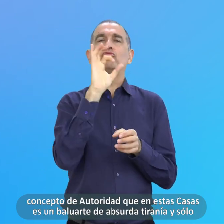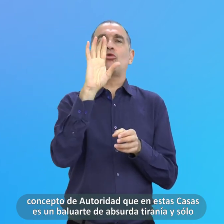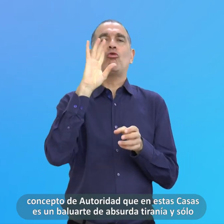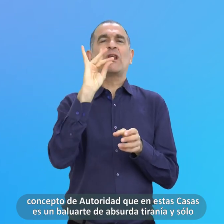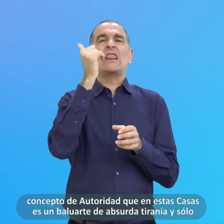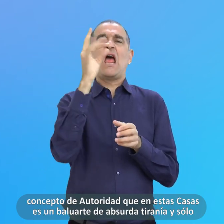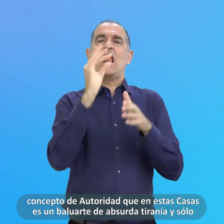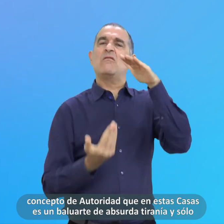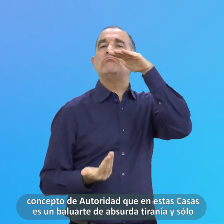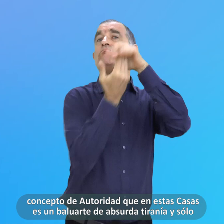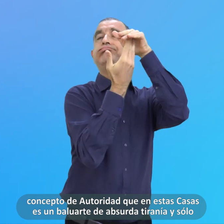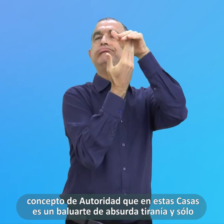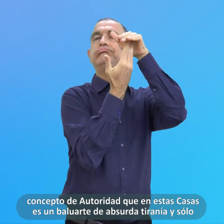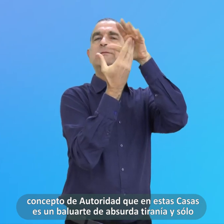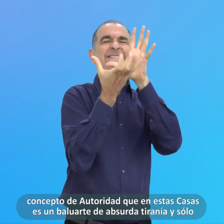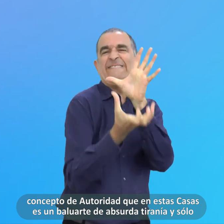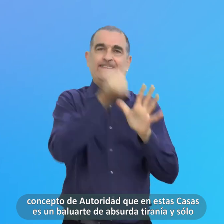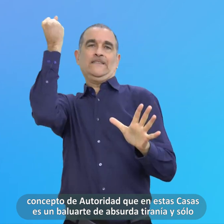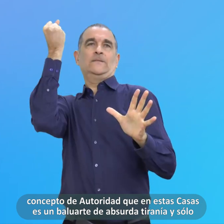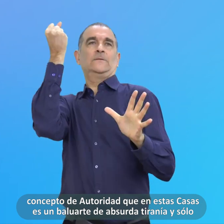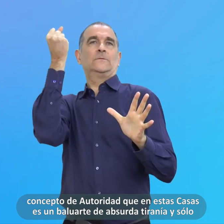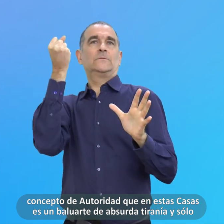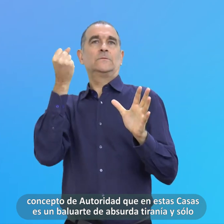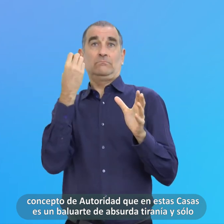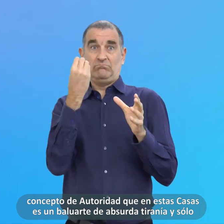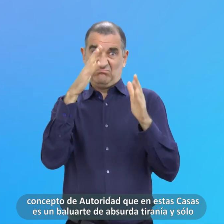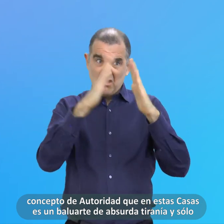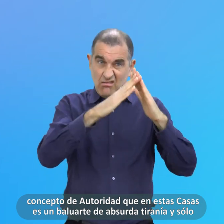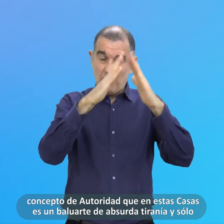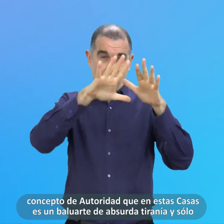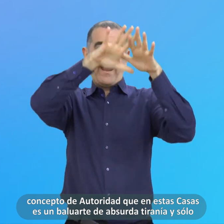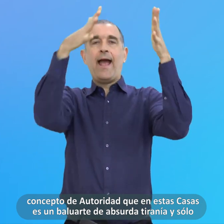Que en estas casas Es un baluarte